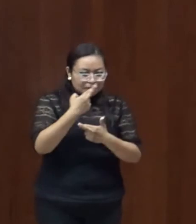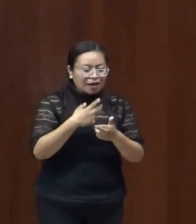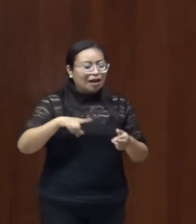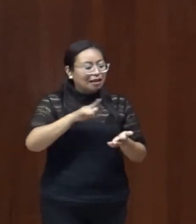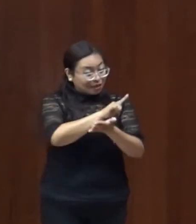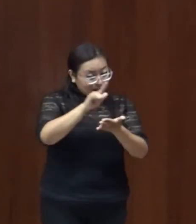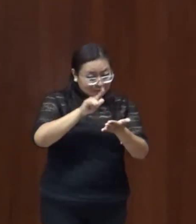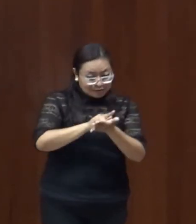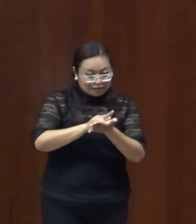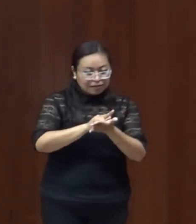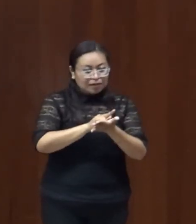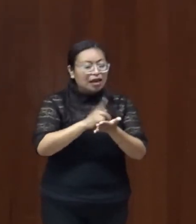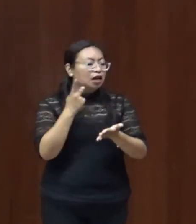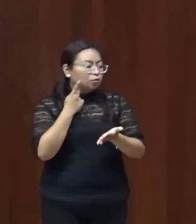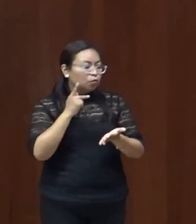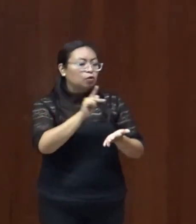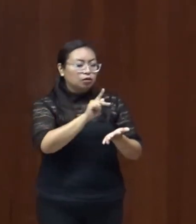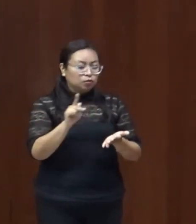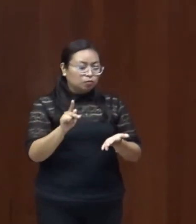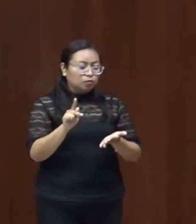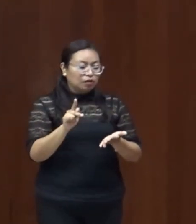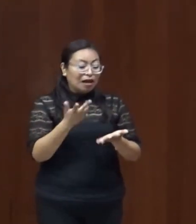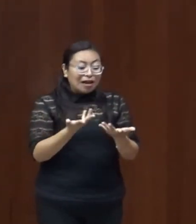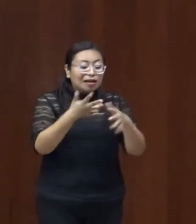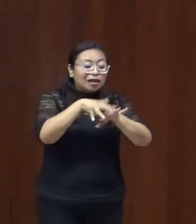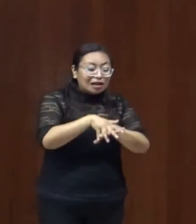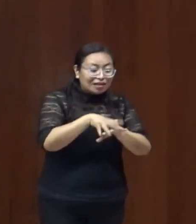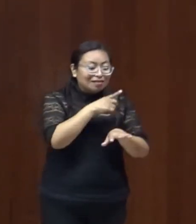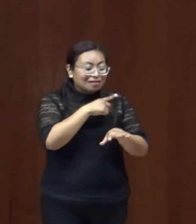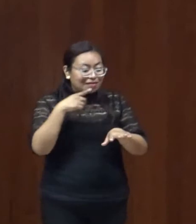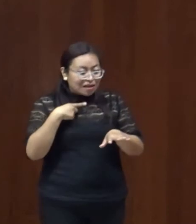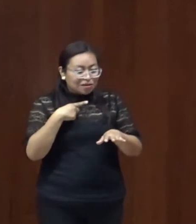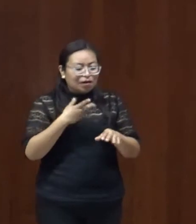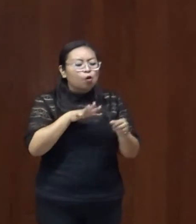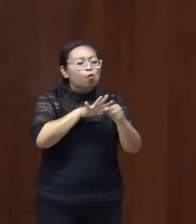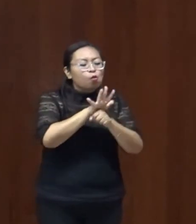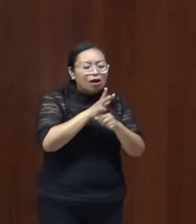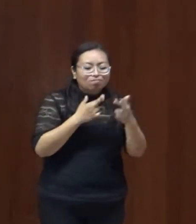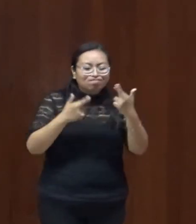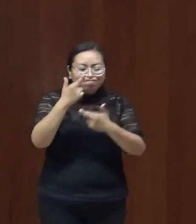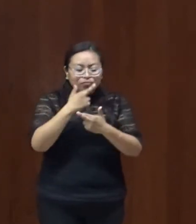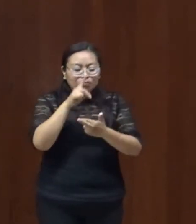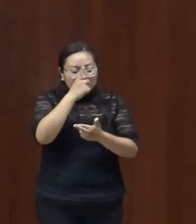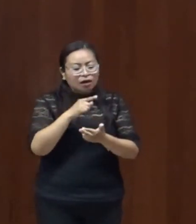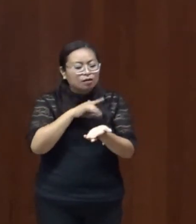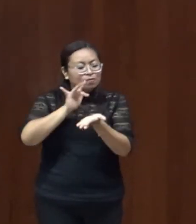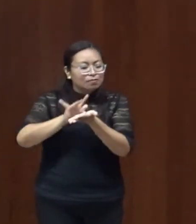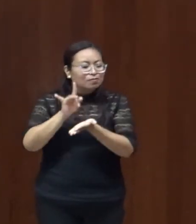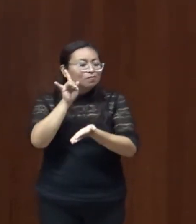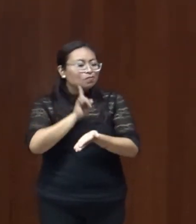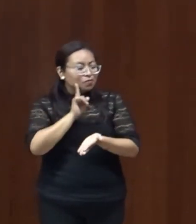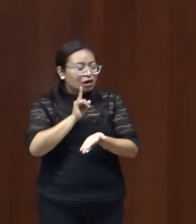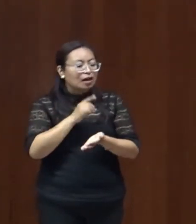legislación y las políticas incluya indicadores e información desagregada de la situación de